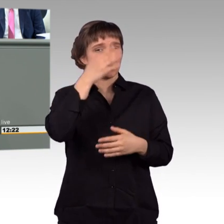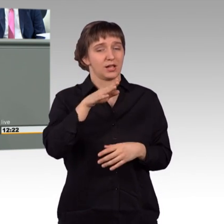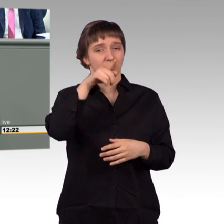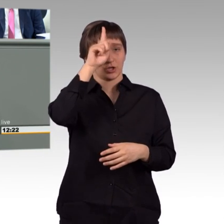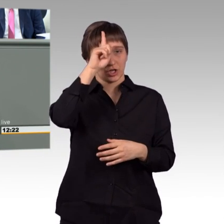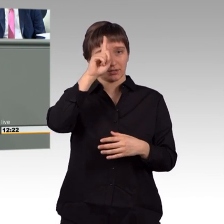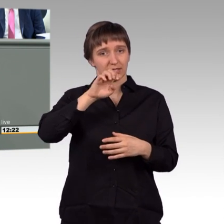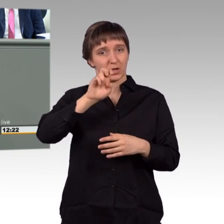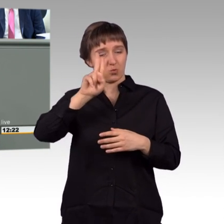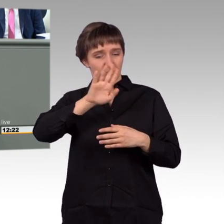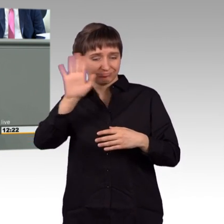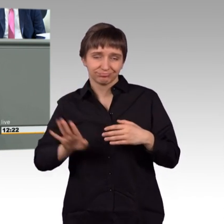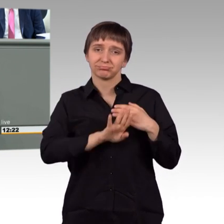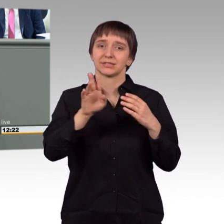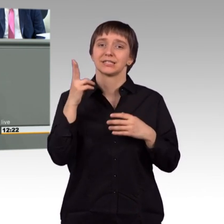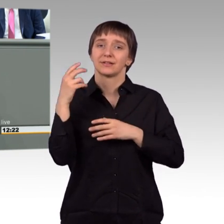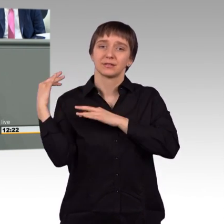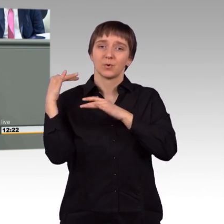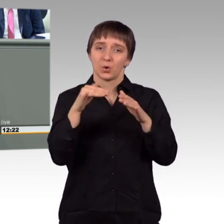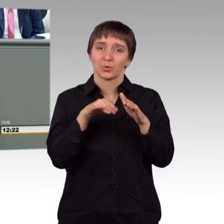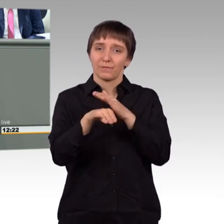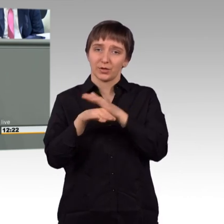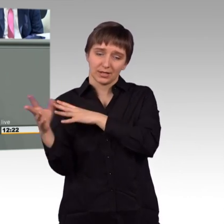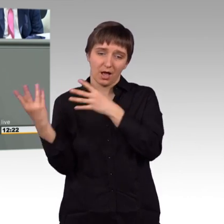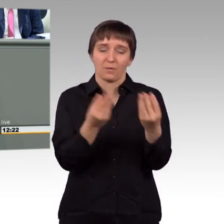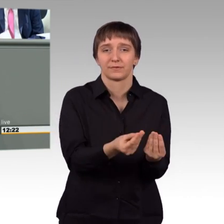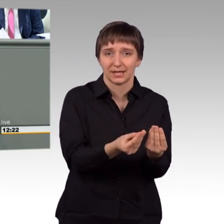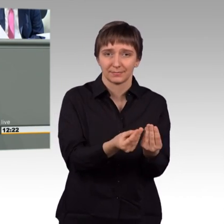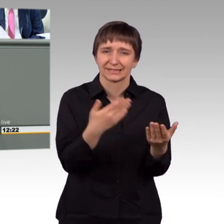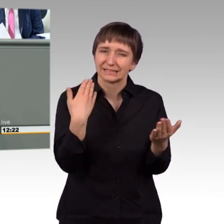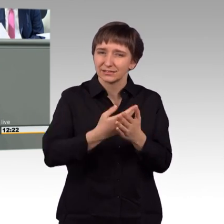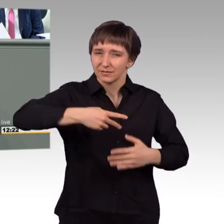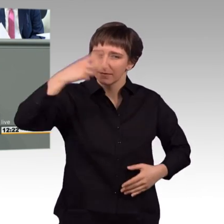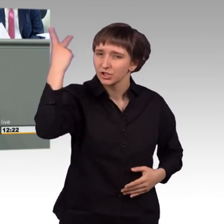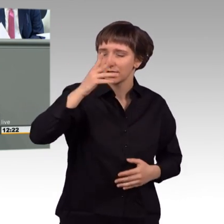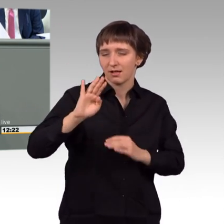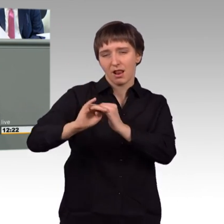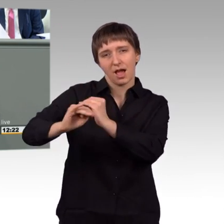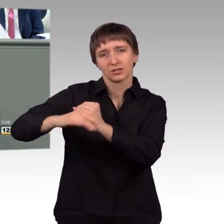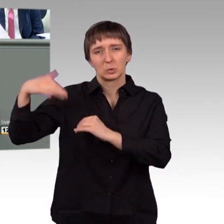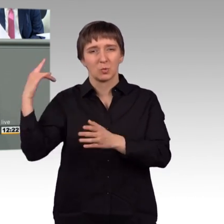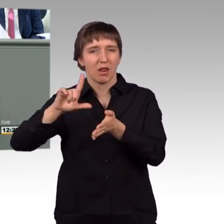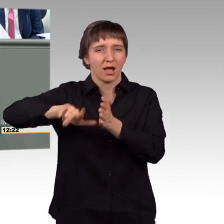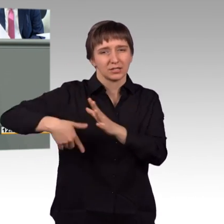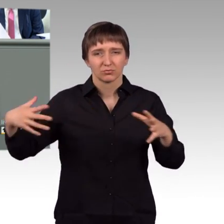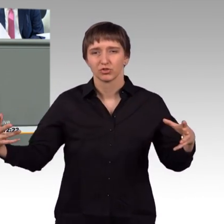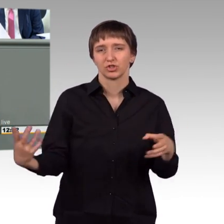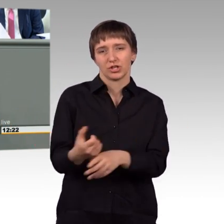Um das einfach mal zu verstehen, welche eine Dimension und welche eine Leistung dort vor Ort erbracht wird. Deshalb gilt es, Libanon und